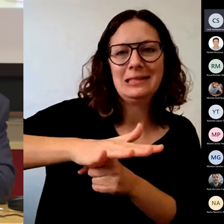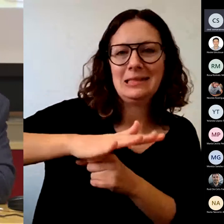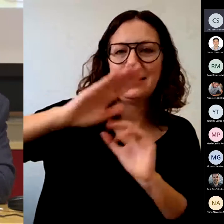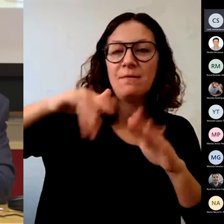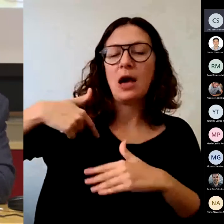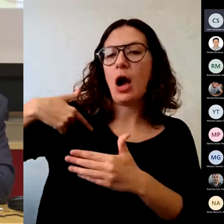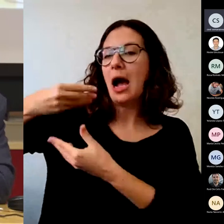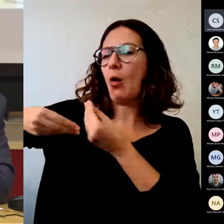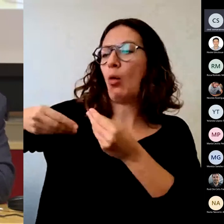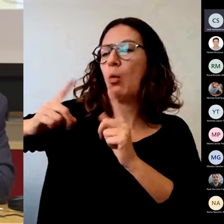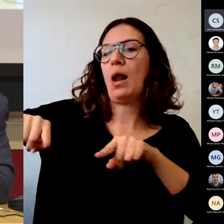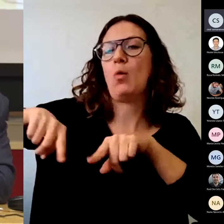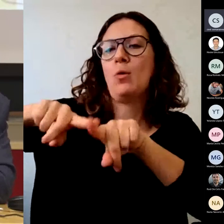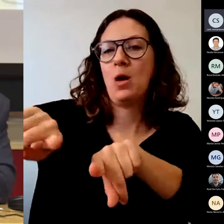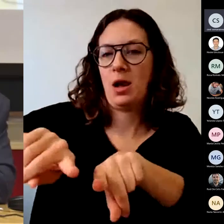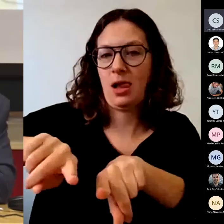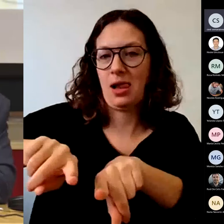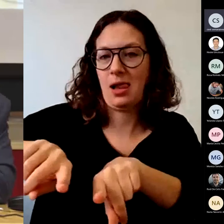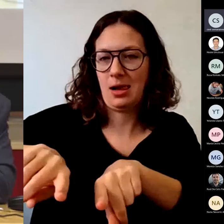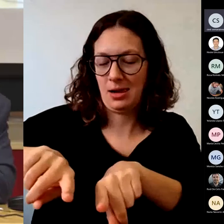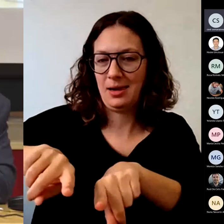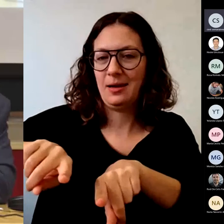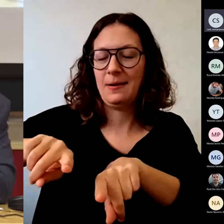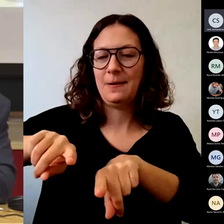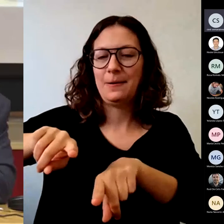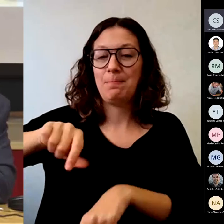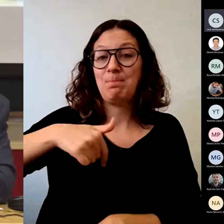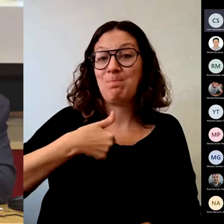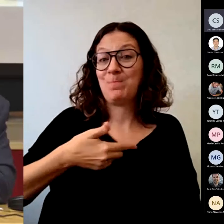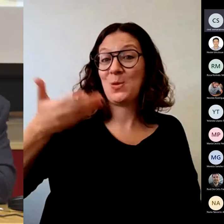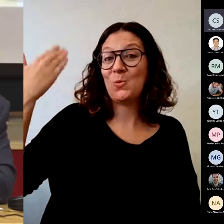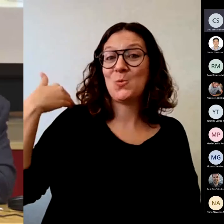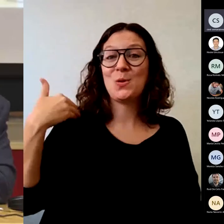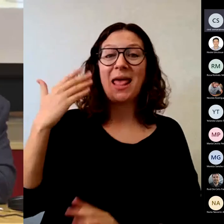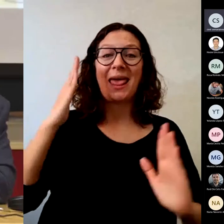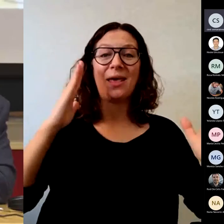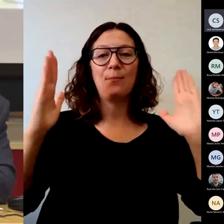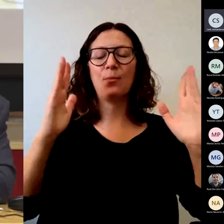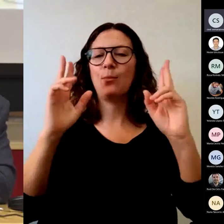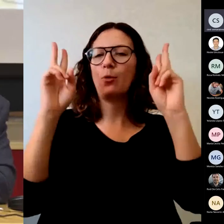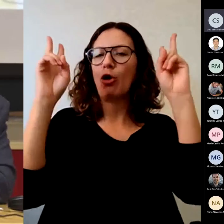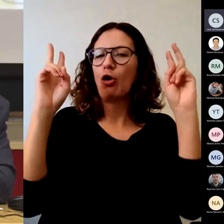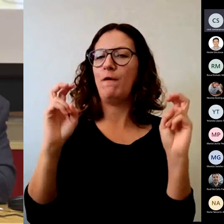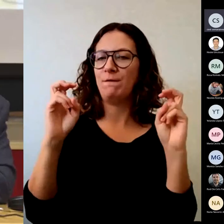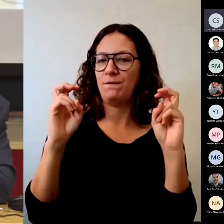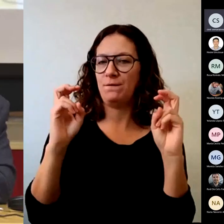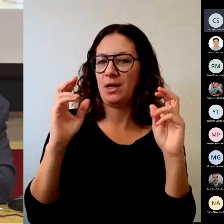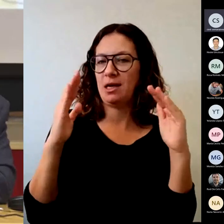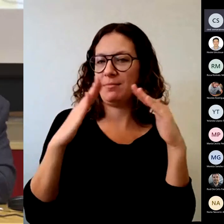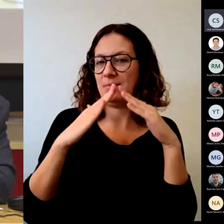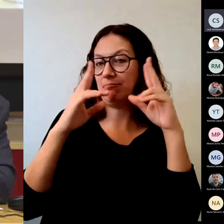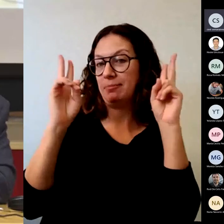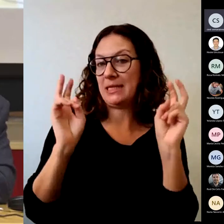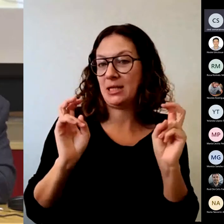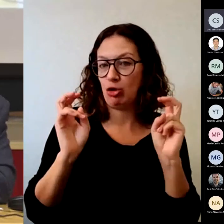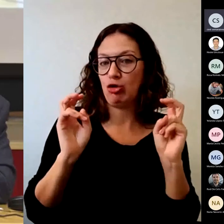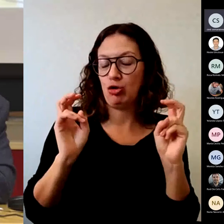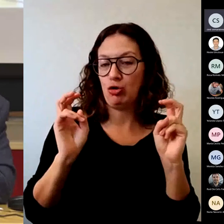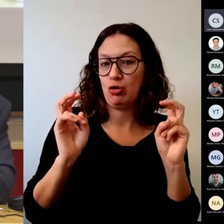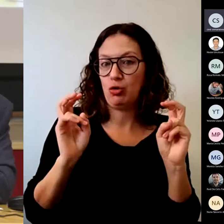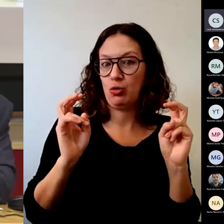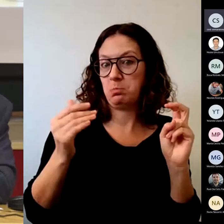Lo que yo conocí en el periodo del confinamiento, en la... el último